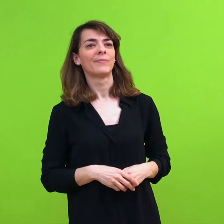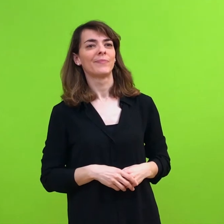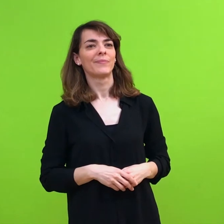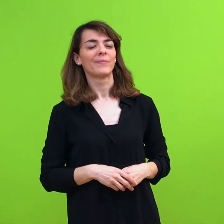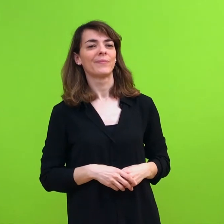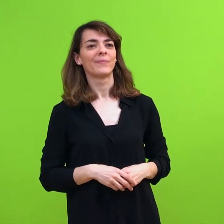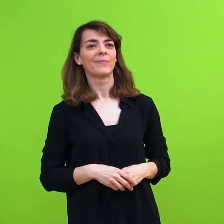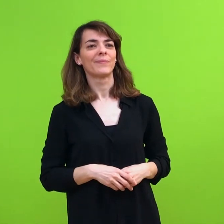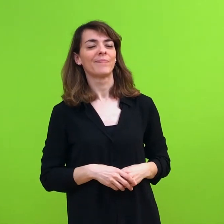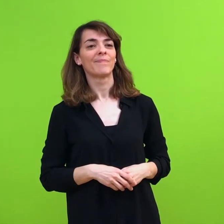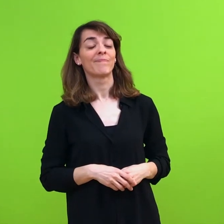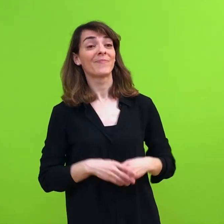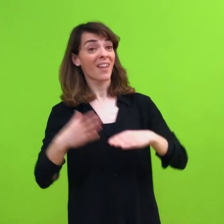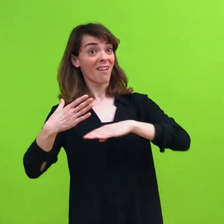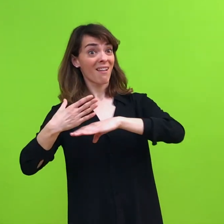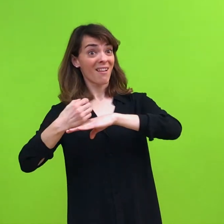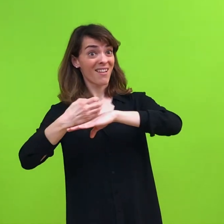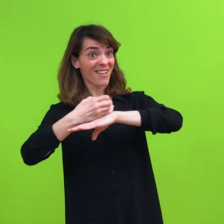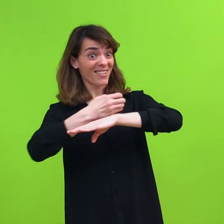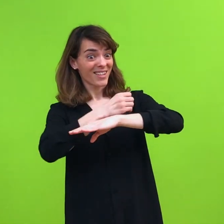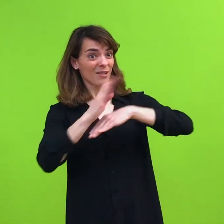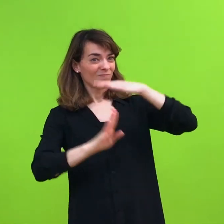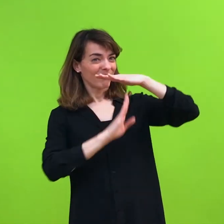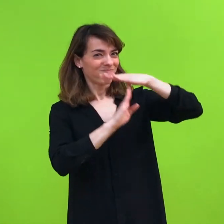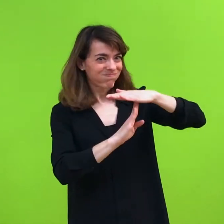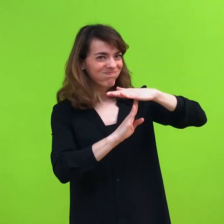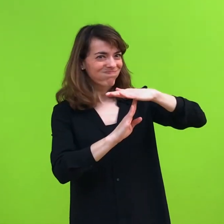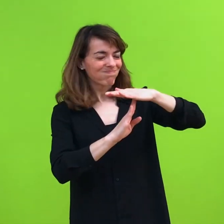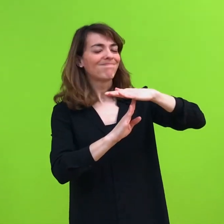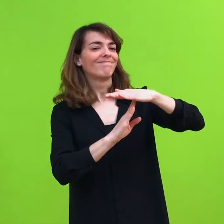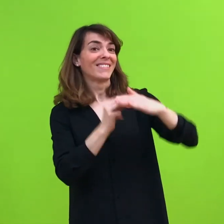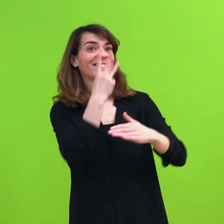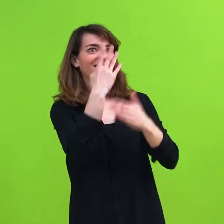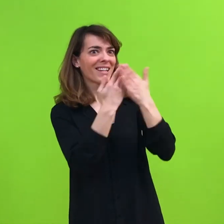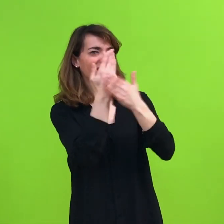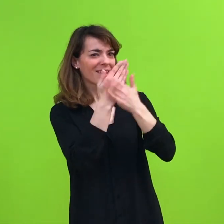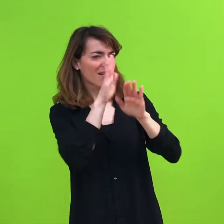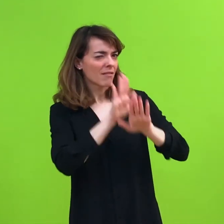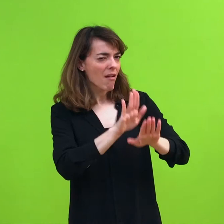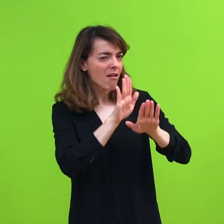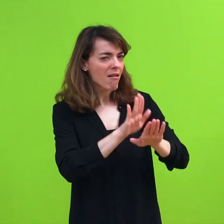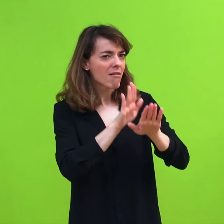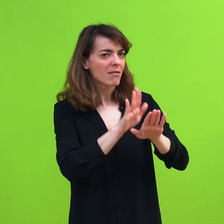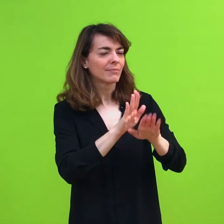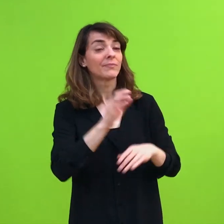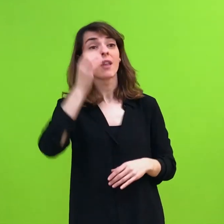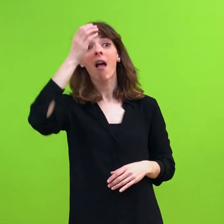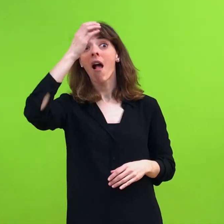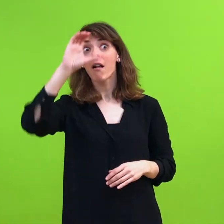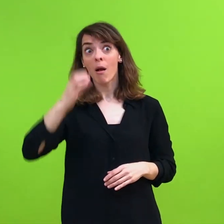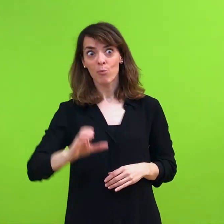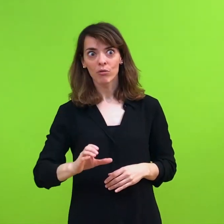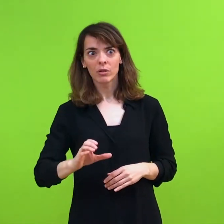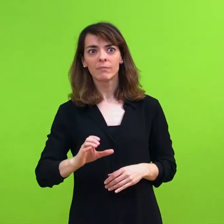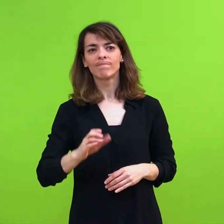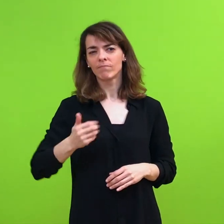Tres días quedará retenido Caprotti en Ávila. En este periodo de tiempo quedó